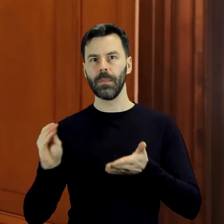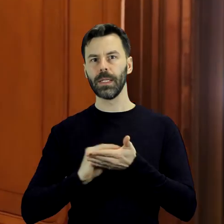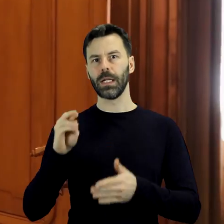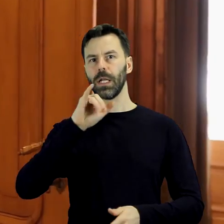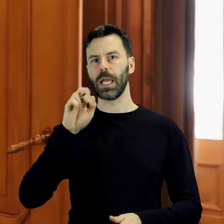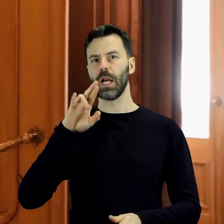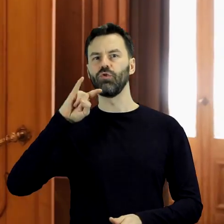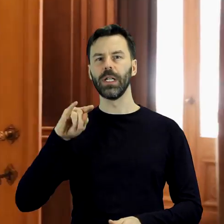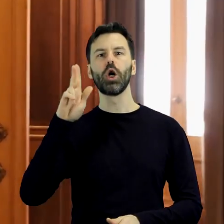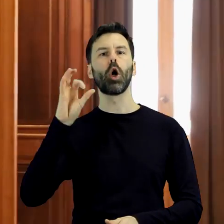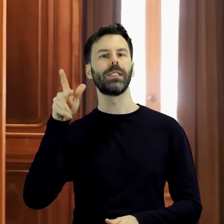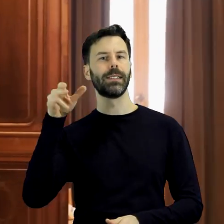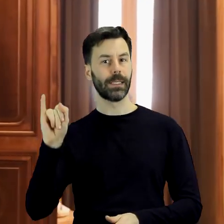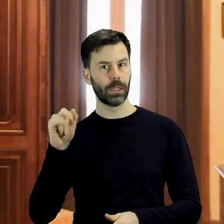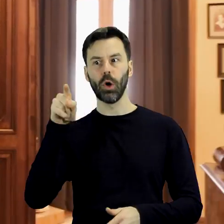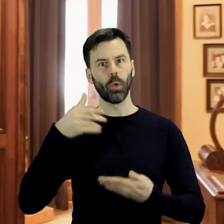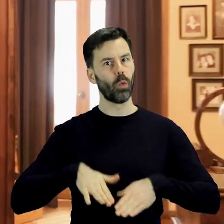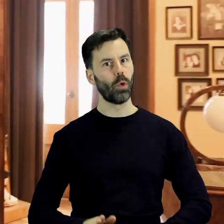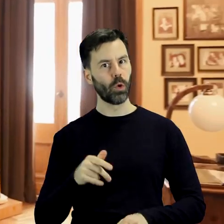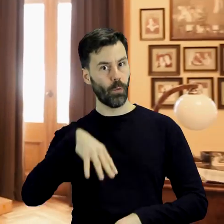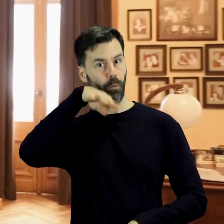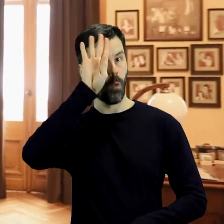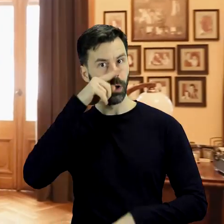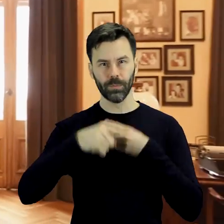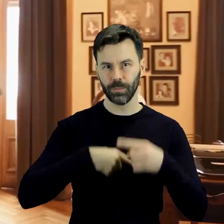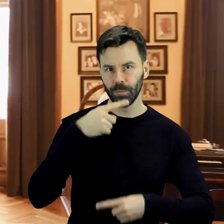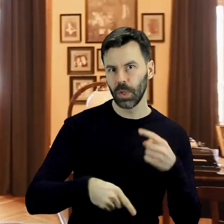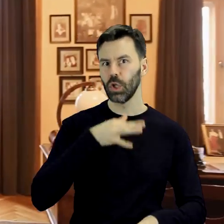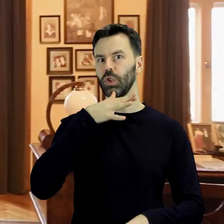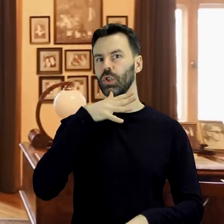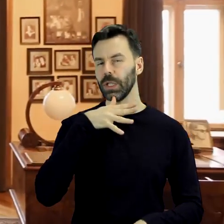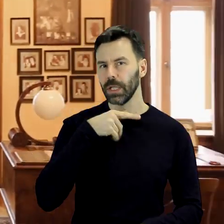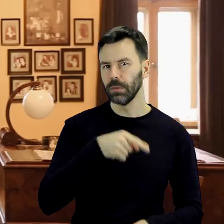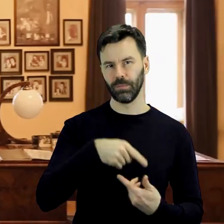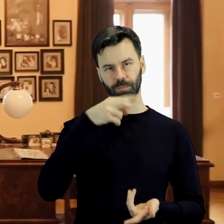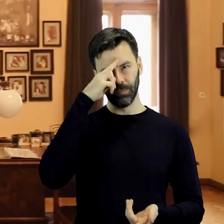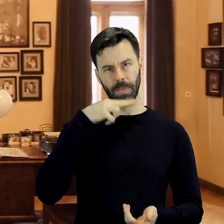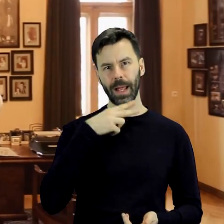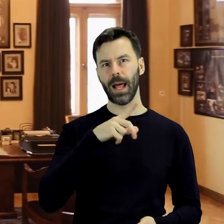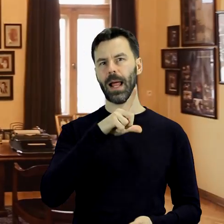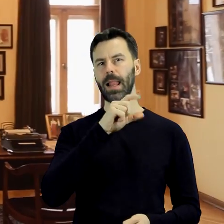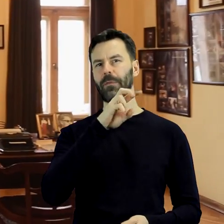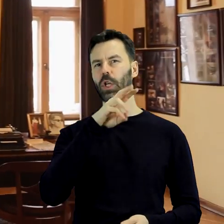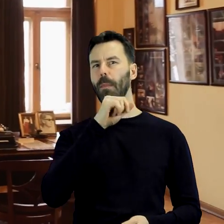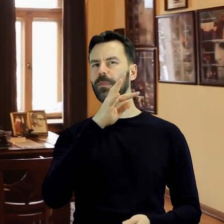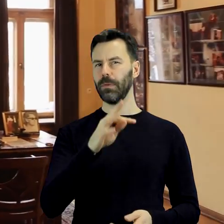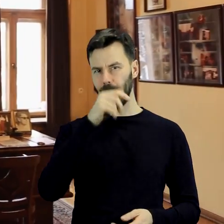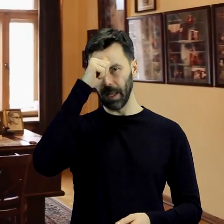kolejnego gabinetu. Urodzony w Łodzi w rodzinie żydowskiego przemysłowca Mojżesza Lewinkopfa, Kosiński II wojnę światową